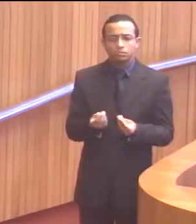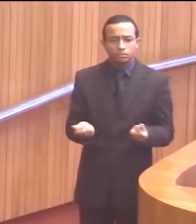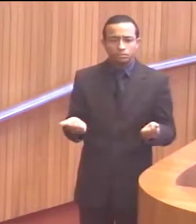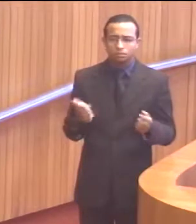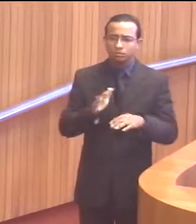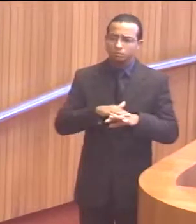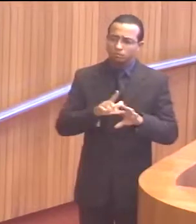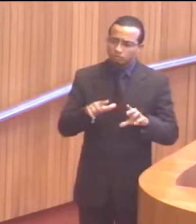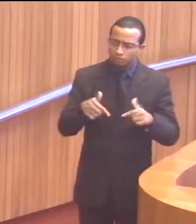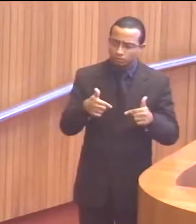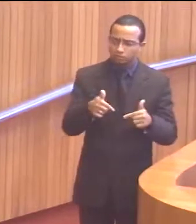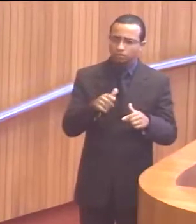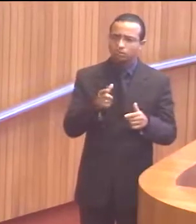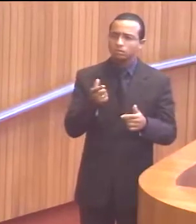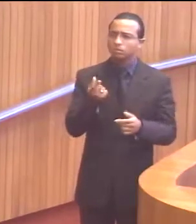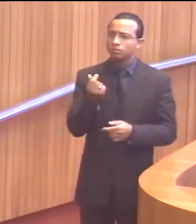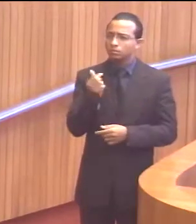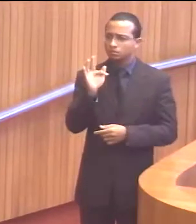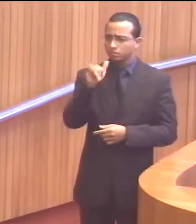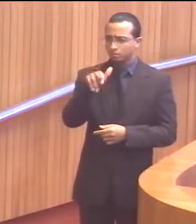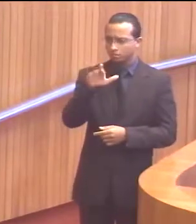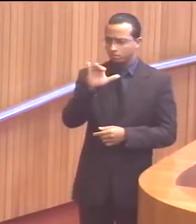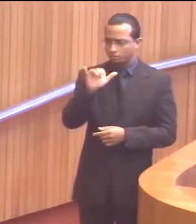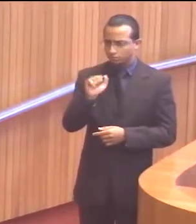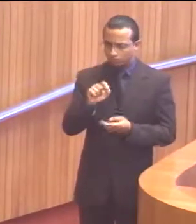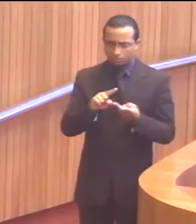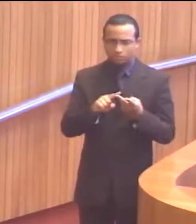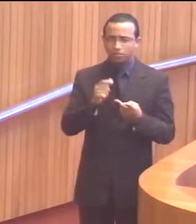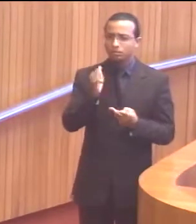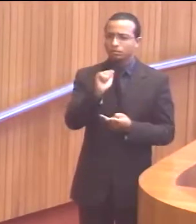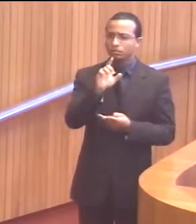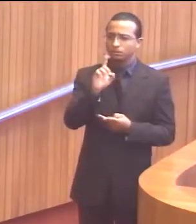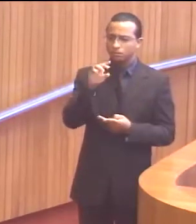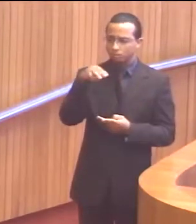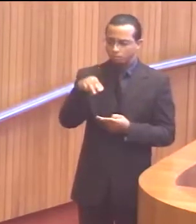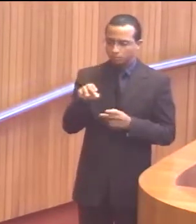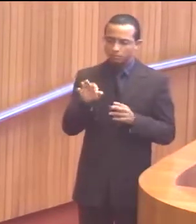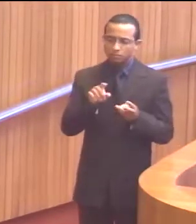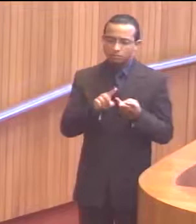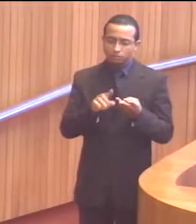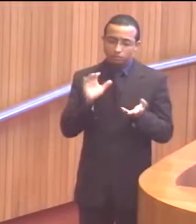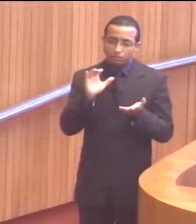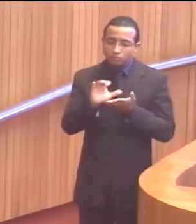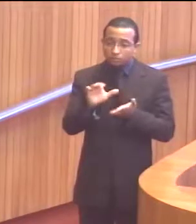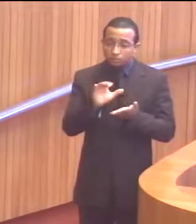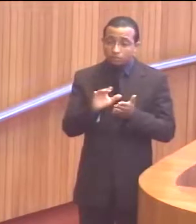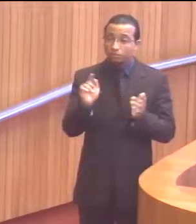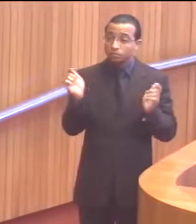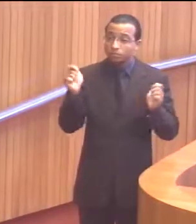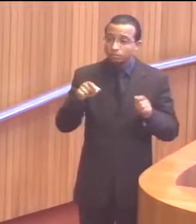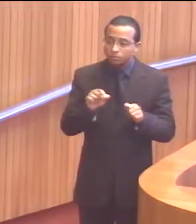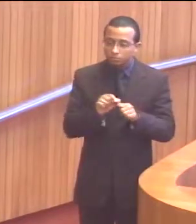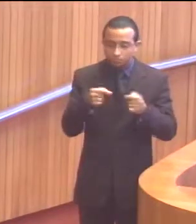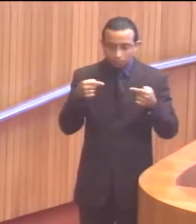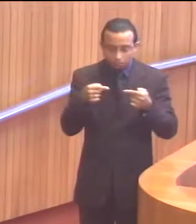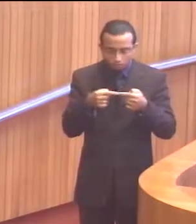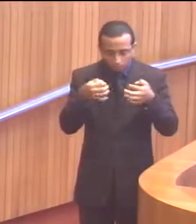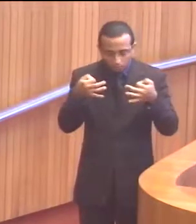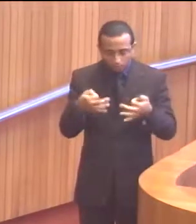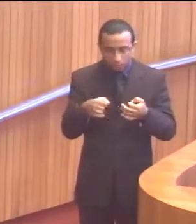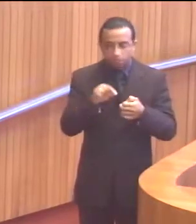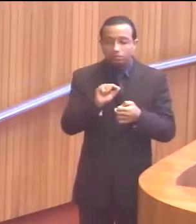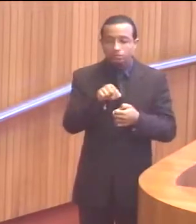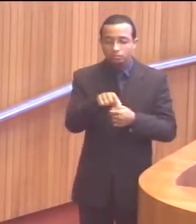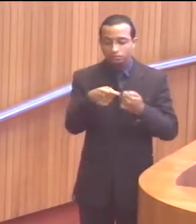autonomia financeira e administrativa e recursos financeiros adequados, isso não vai ser possível. É